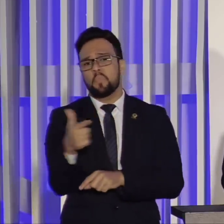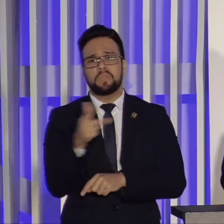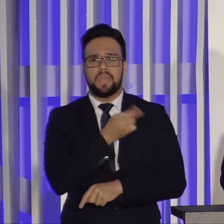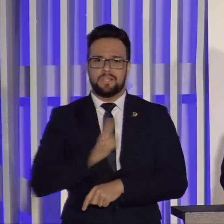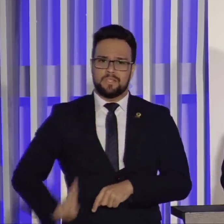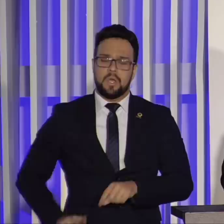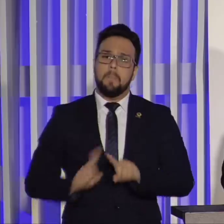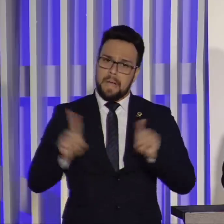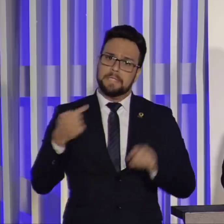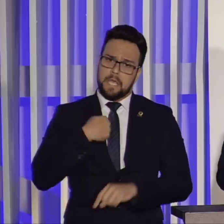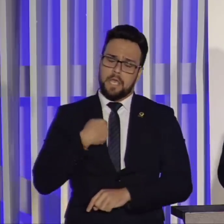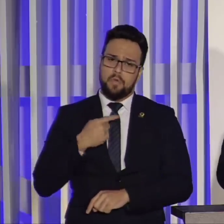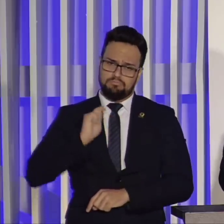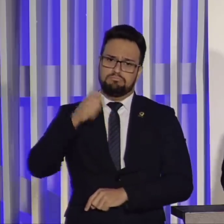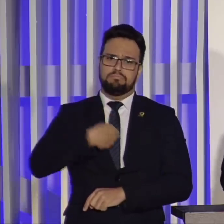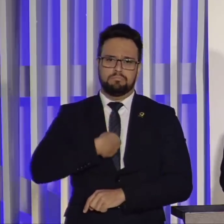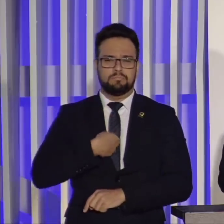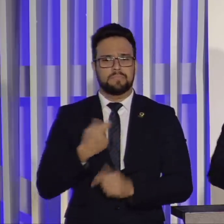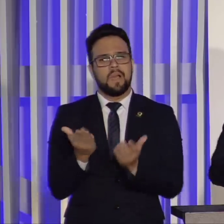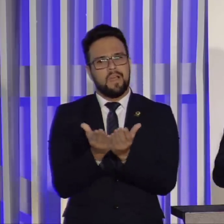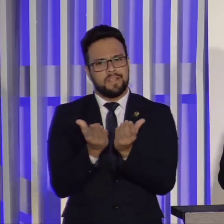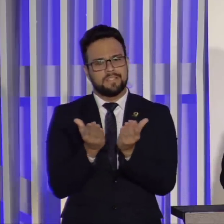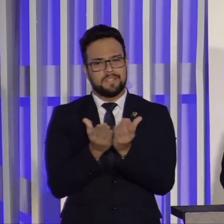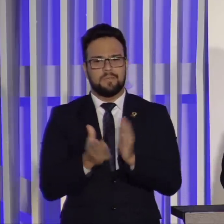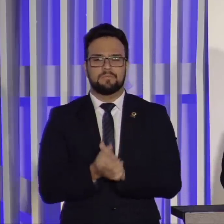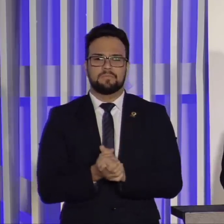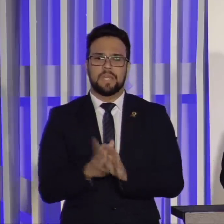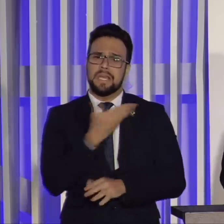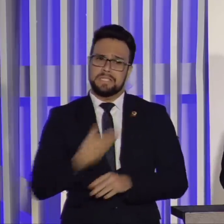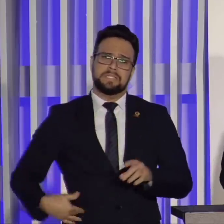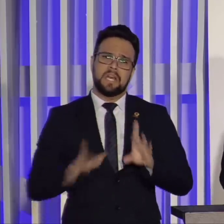sou cristão. O Estado pode continuar sendo laico, sem problema nenhum.